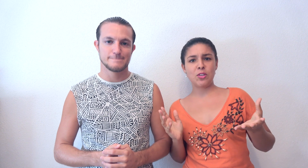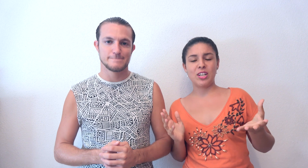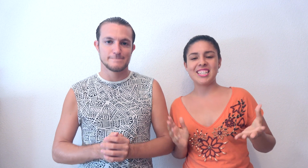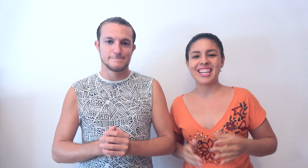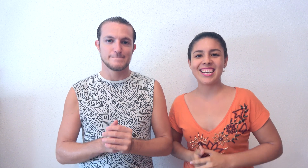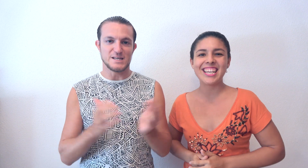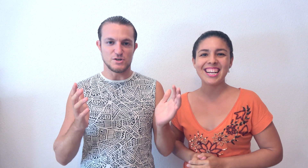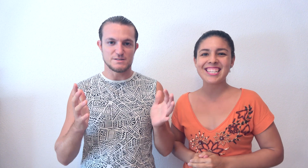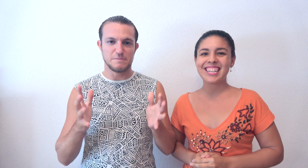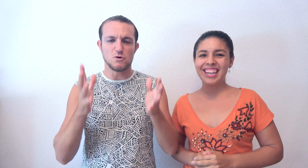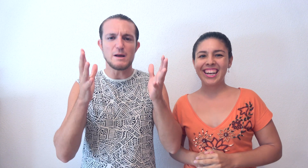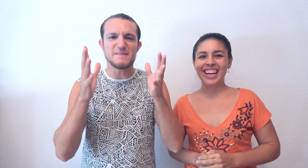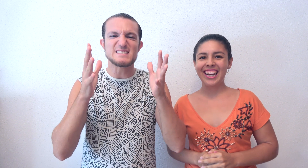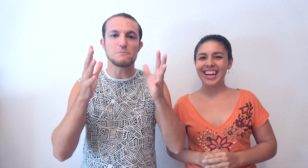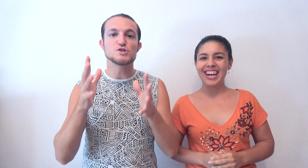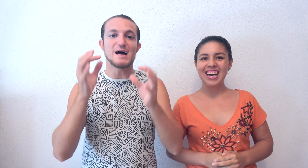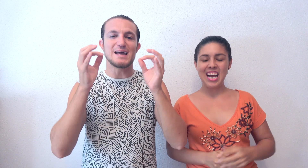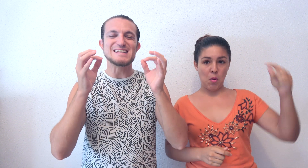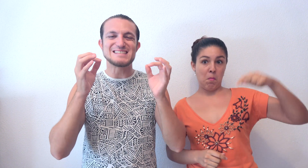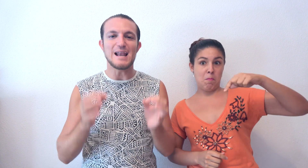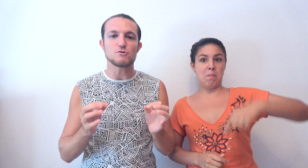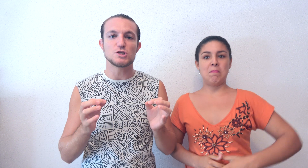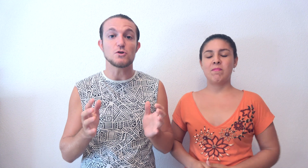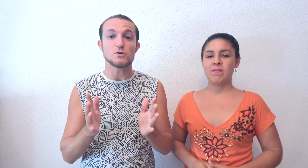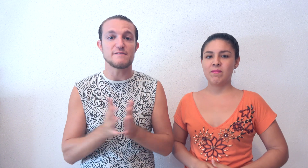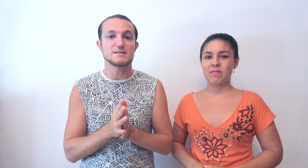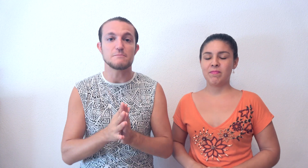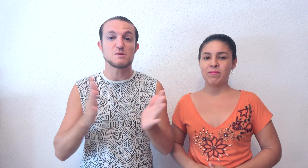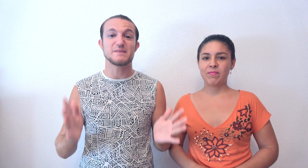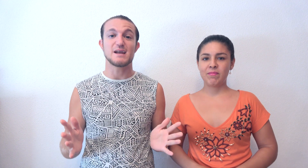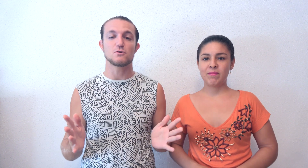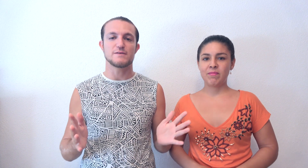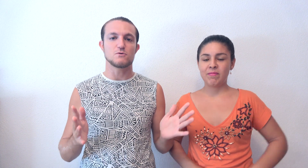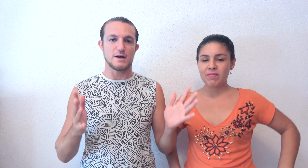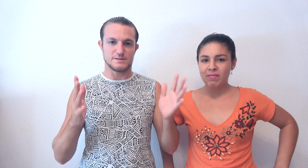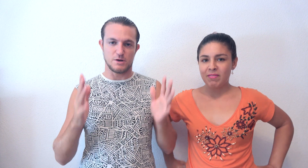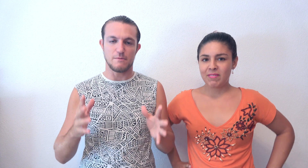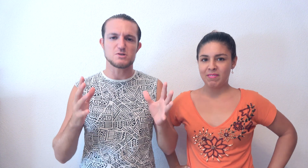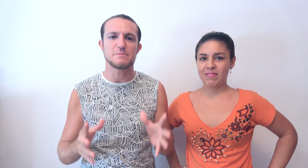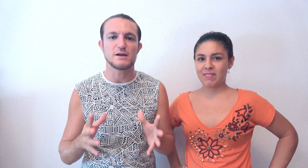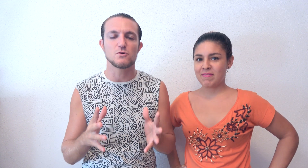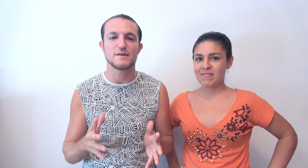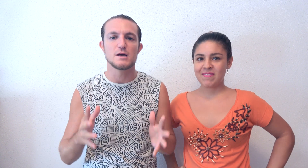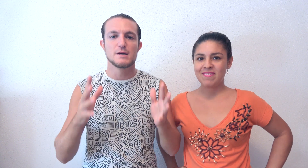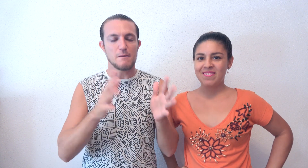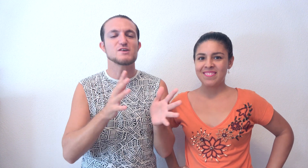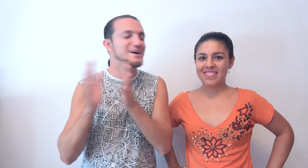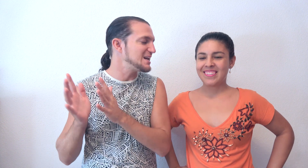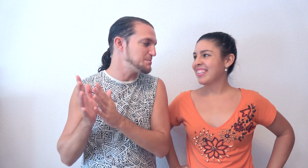personas que serán. Eso es. Pero una vez estamos ya instalados y todo, necesitamos empezar a conocer lugares. Bueno, vamos a empezar a conocer, vamos a dejar las